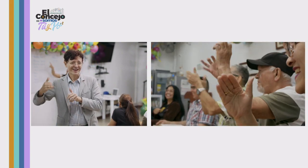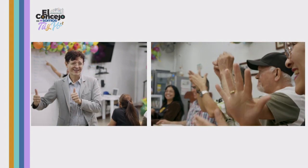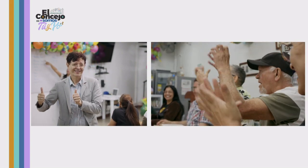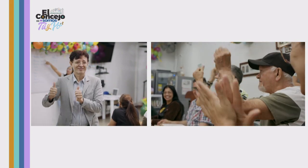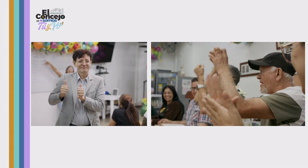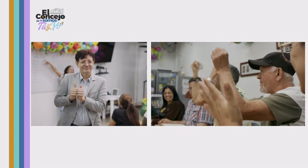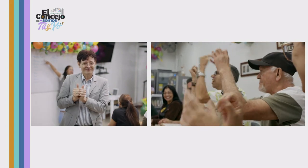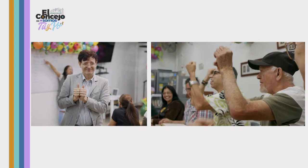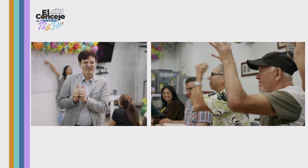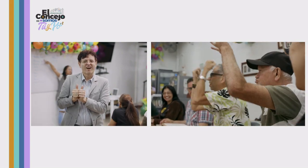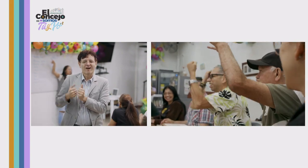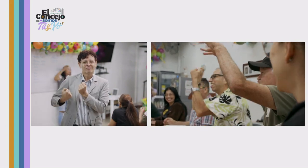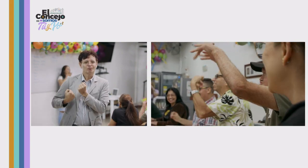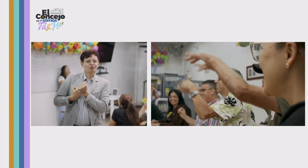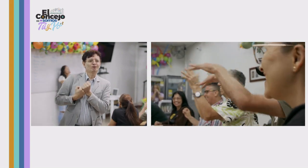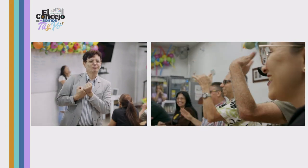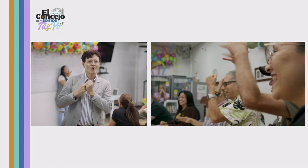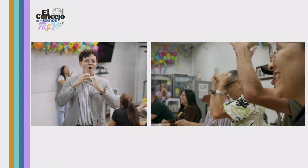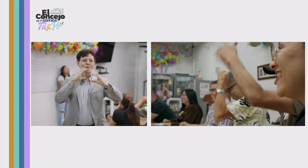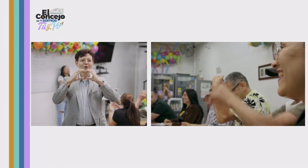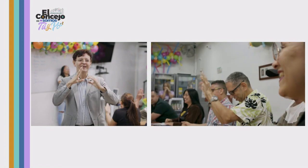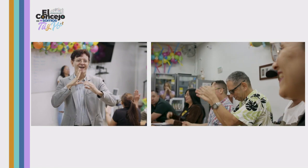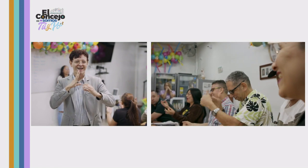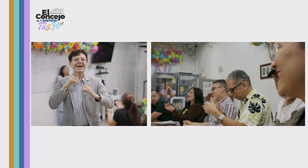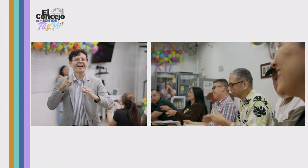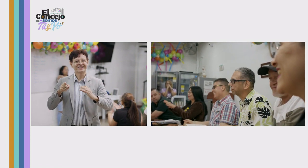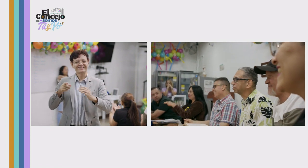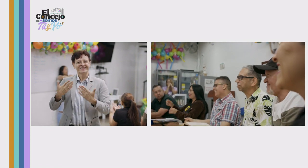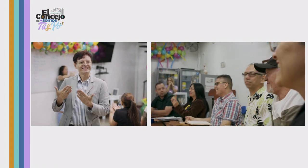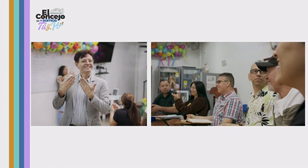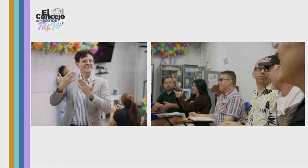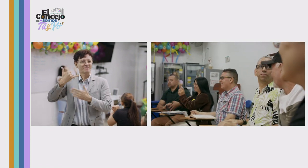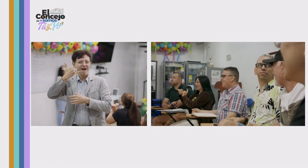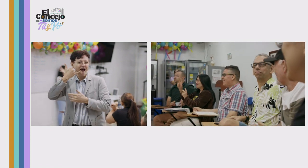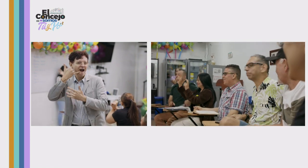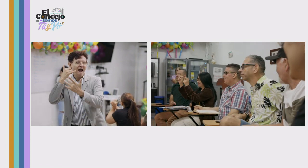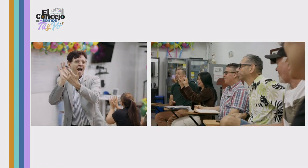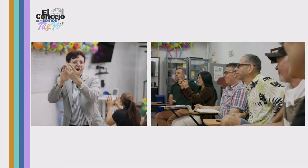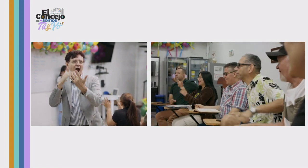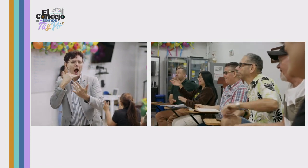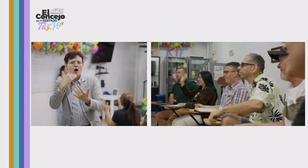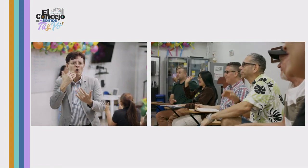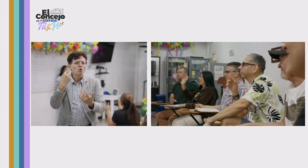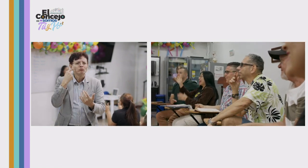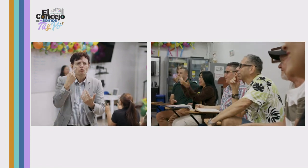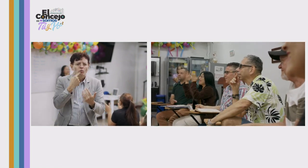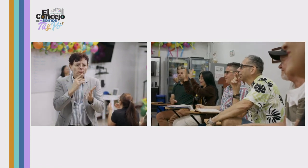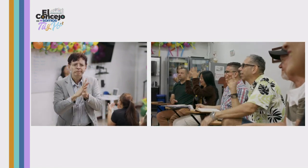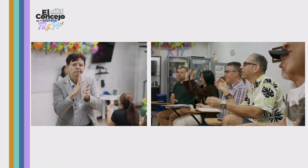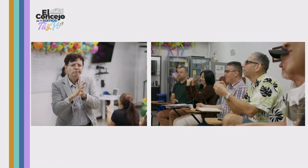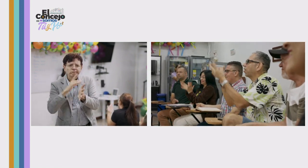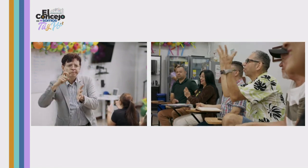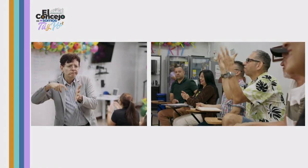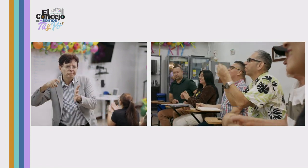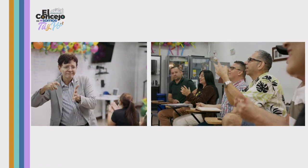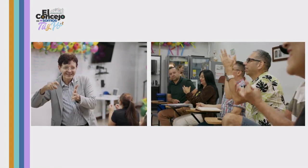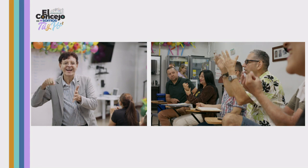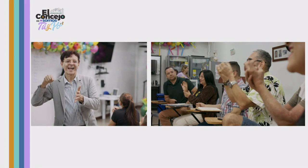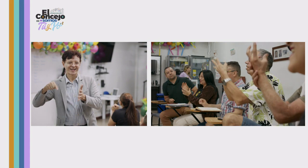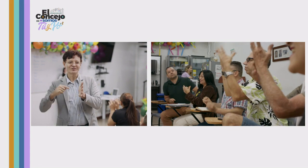comunidad sorda, quien media esta comunicación. La secretaria con el tema de contactos, de que